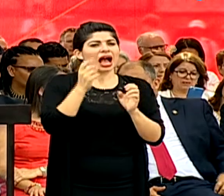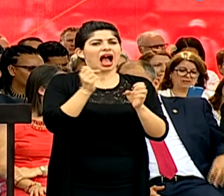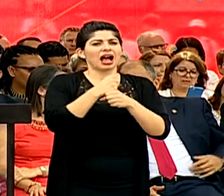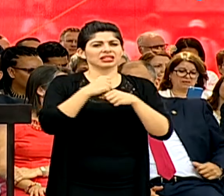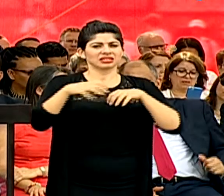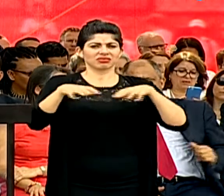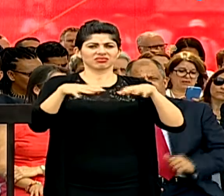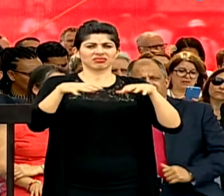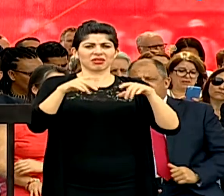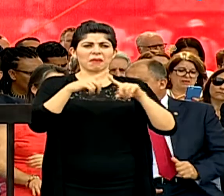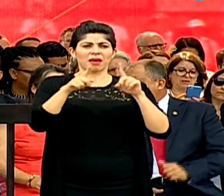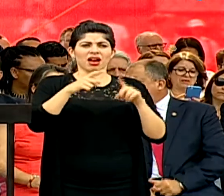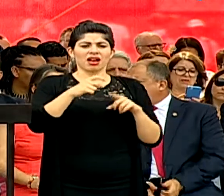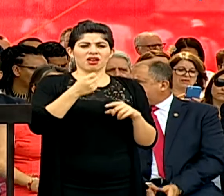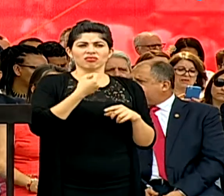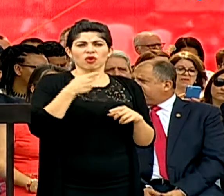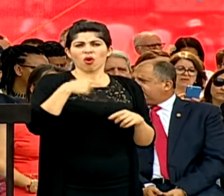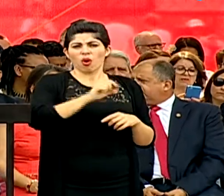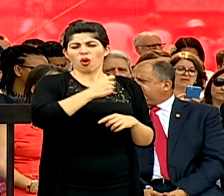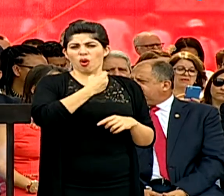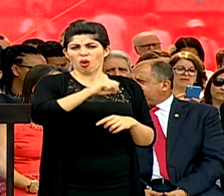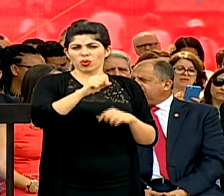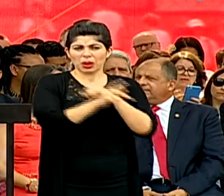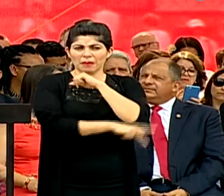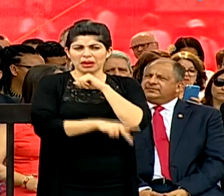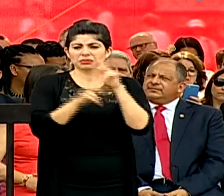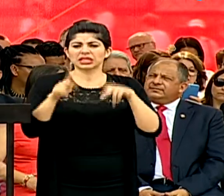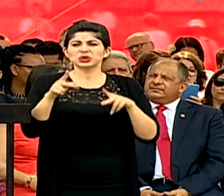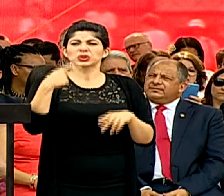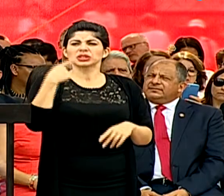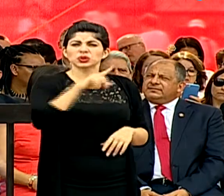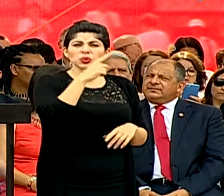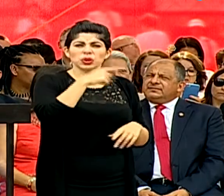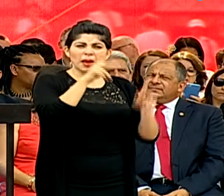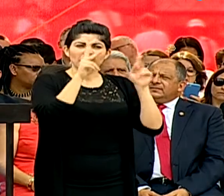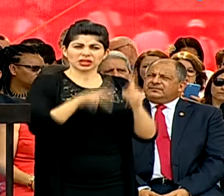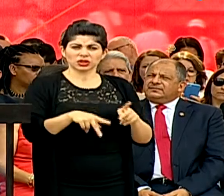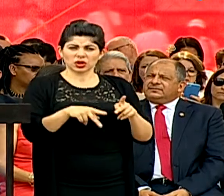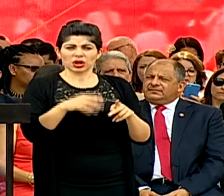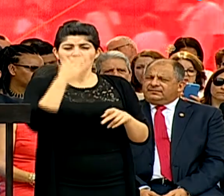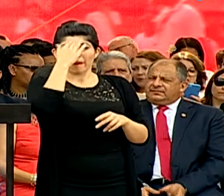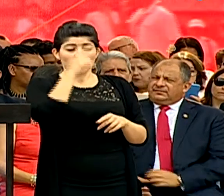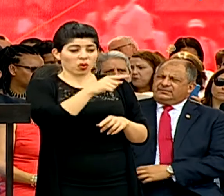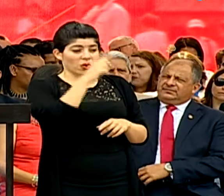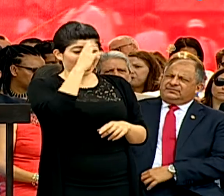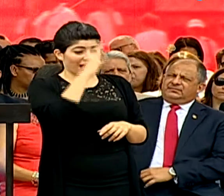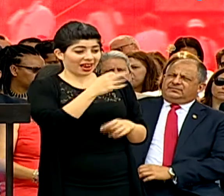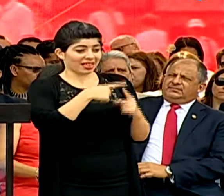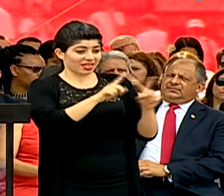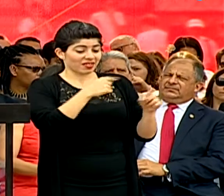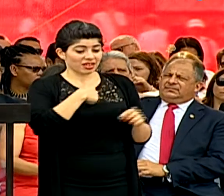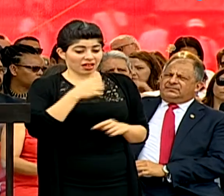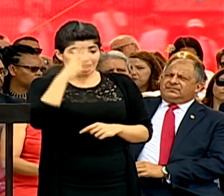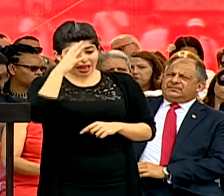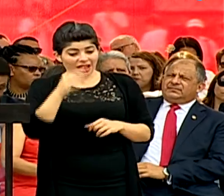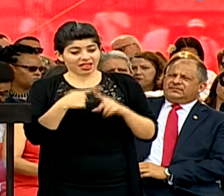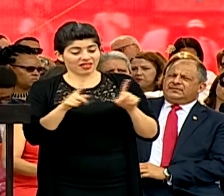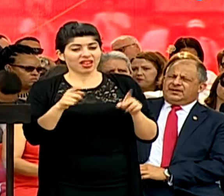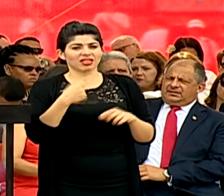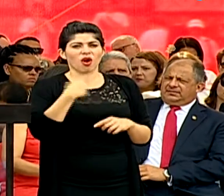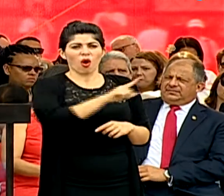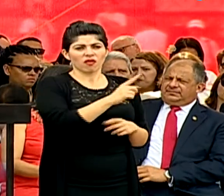actos que atentan contra nuestra patria. Gente que insulta a las personas que asisten por tener una diferencia de creencia. A